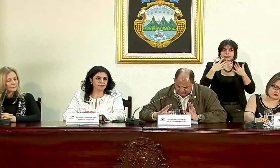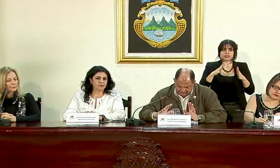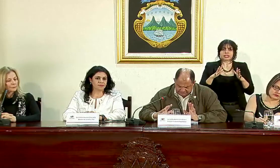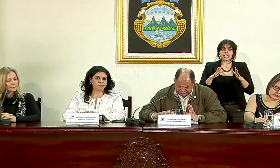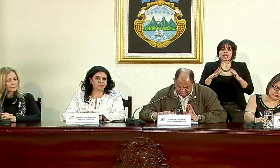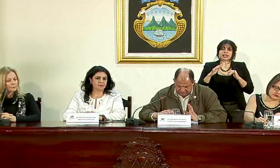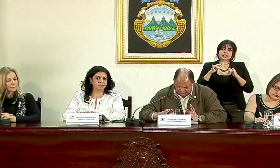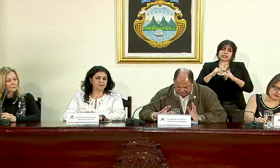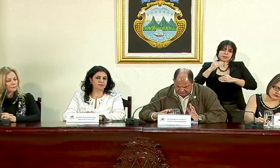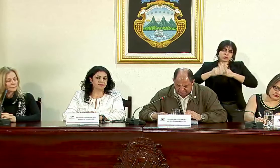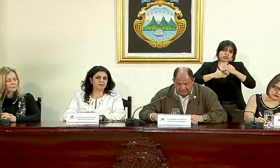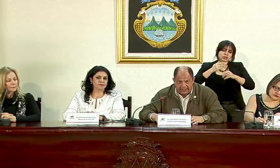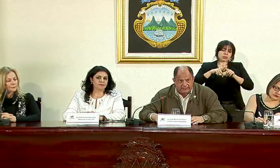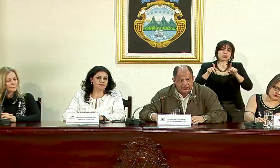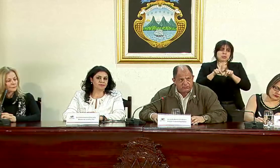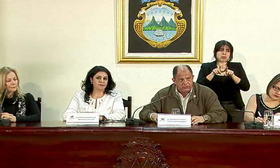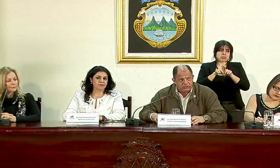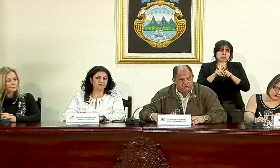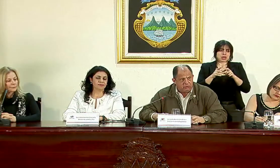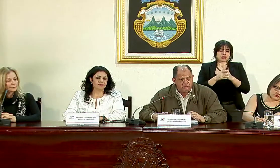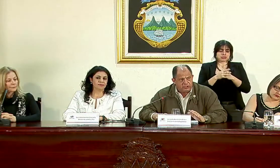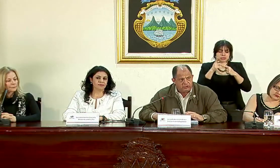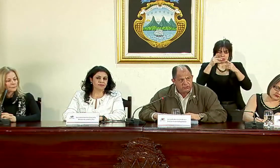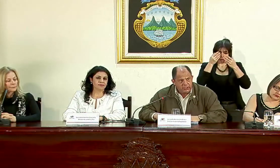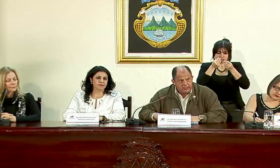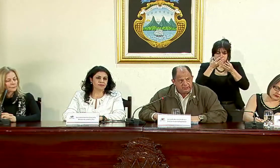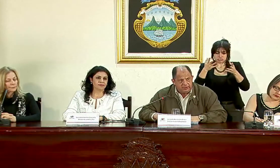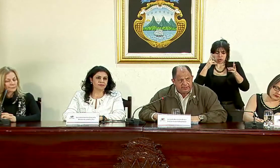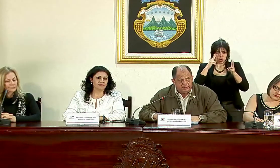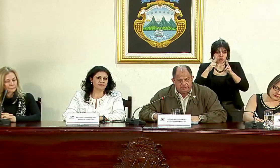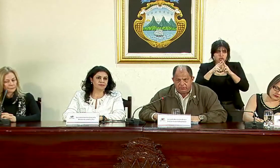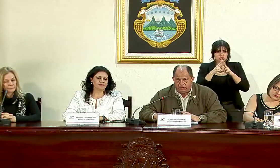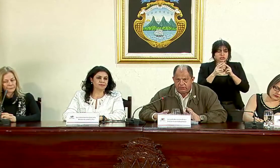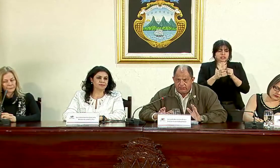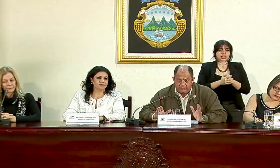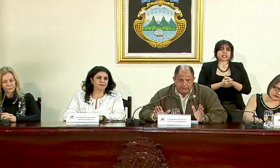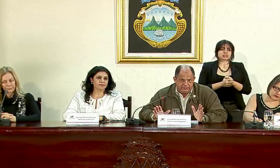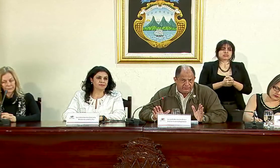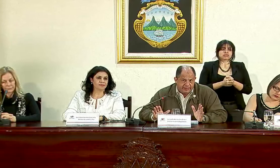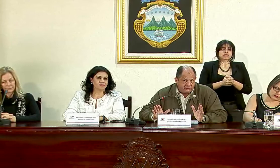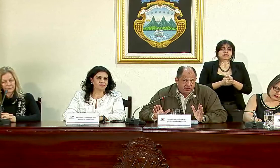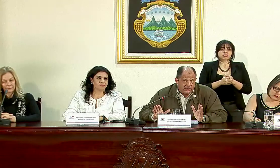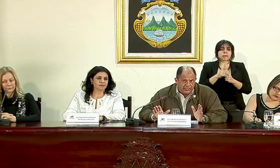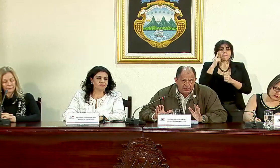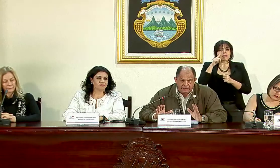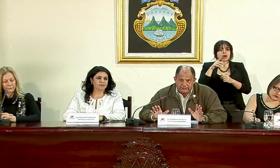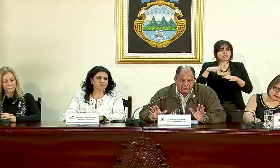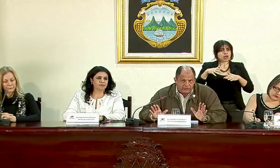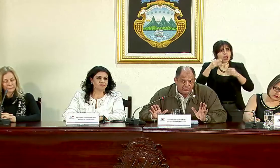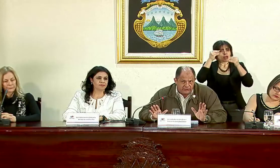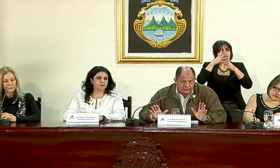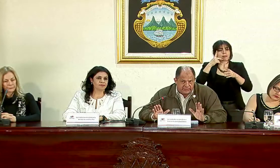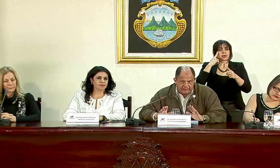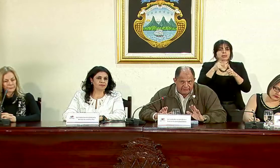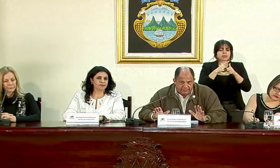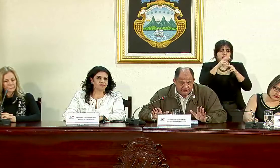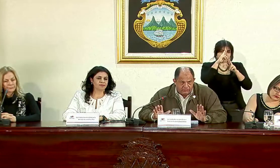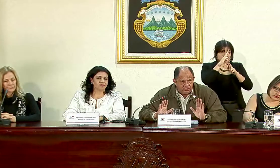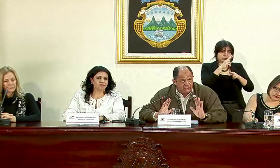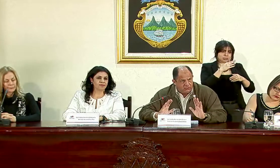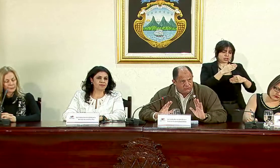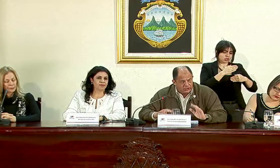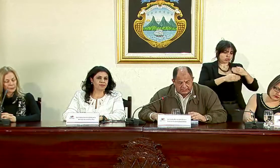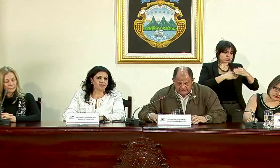en proceso pero también serán dados a conocer no lo hemos hecho simplemente por respeto a las disposiciones que al